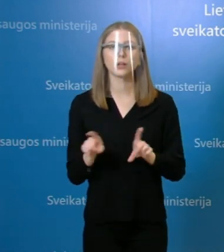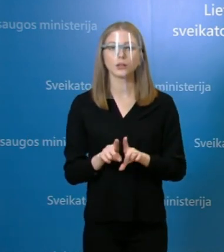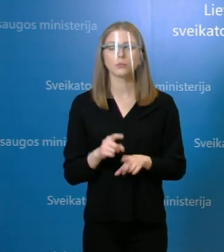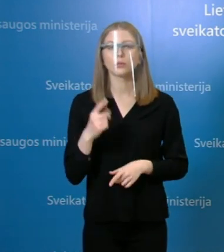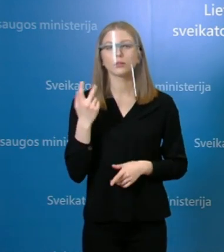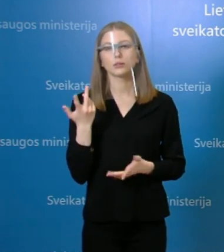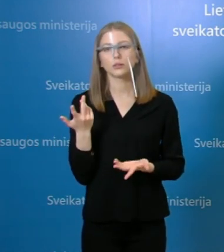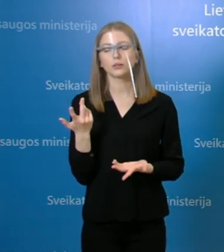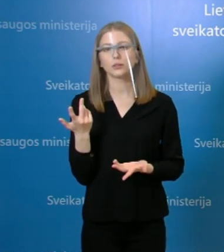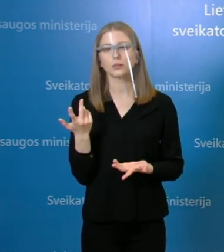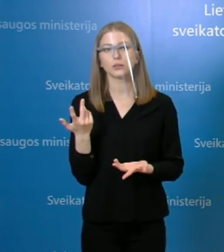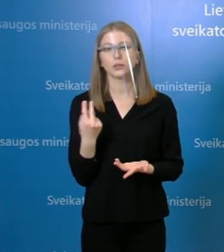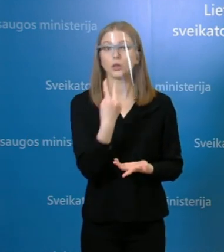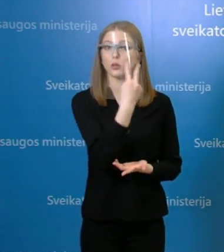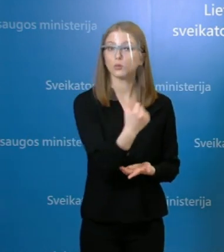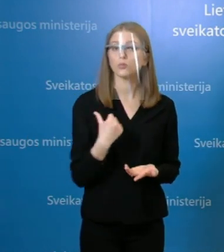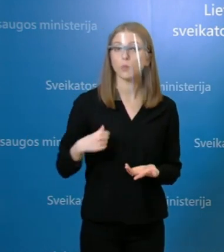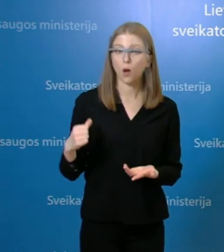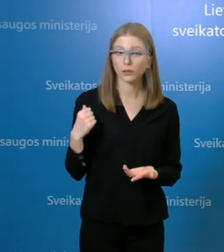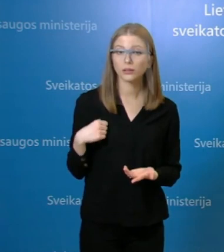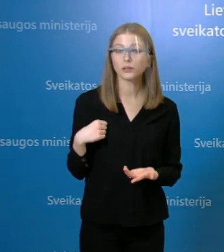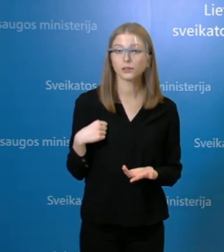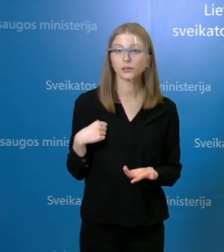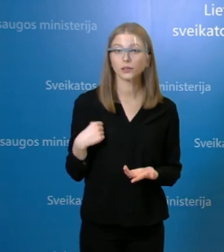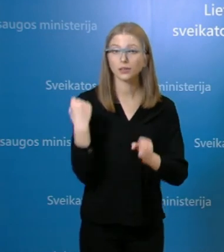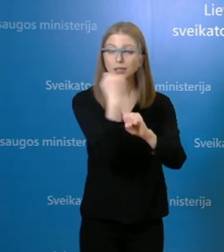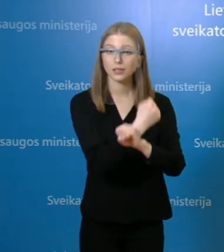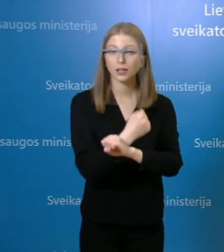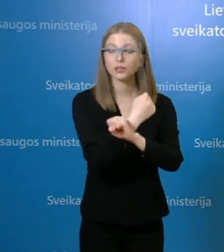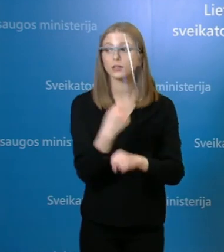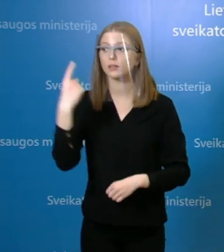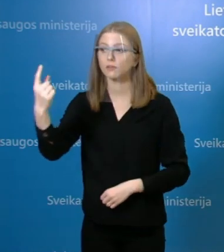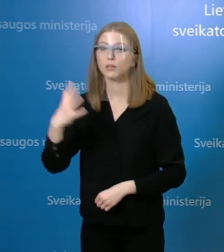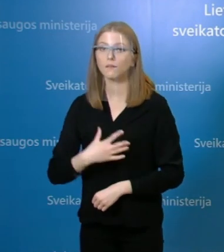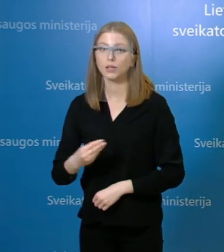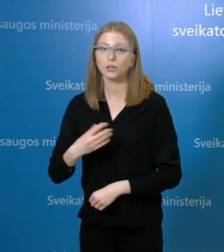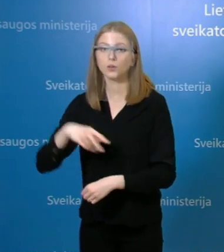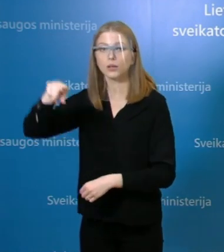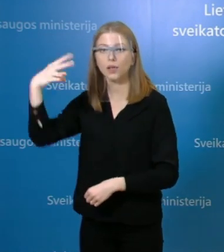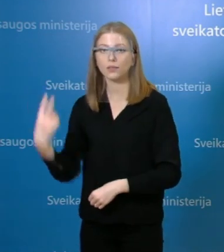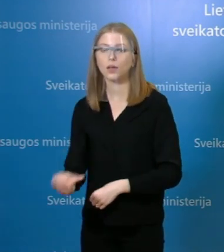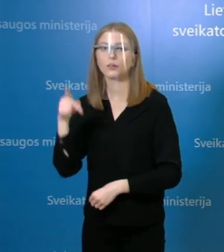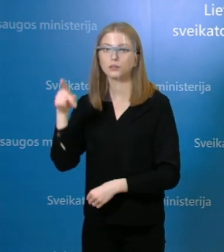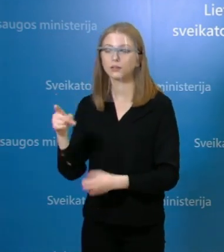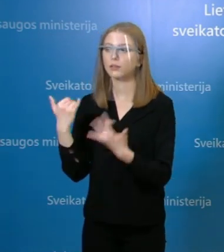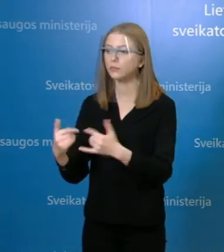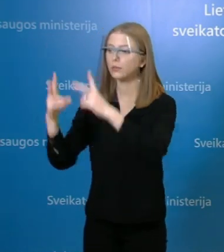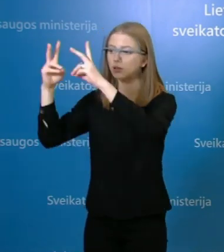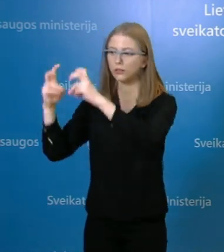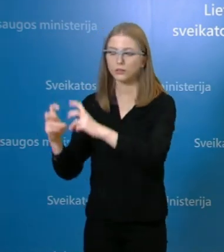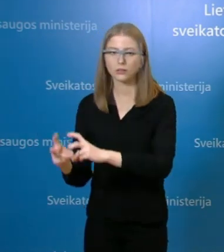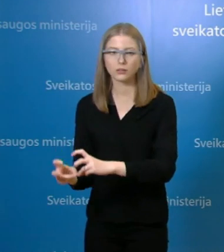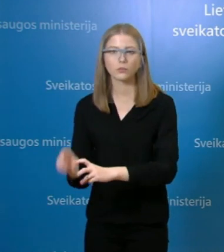skyrius ir vienas Vilniaus miesto klinikinės ligonės pacientas, apie kurį mes dar aiškinamės daugiau ir vis dėl to,